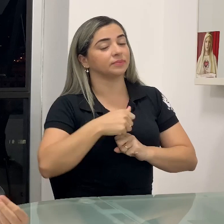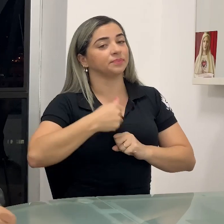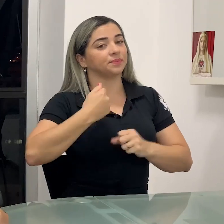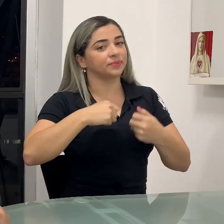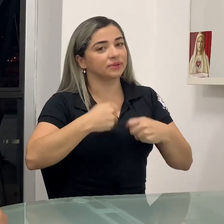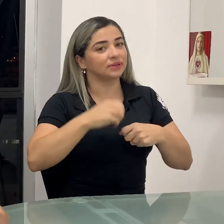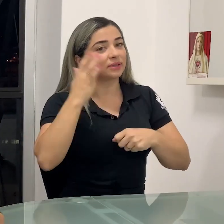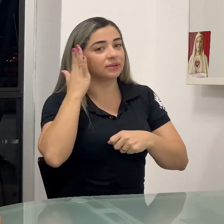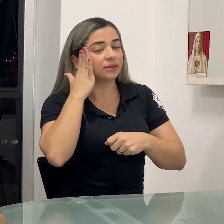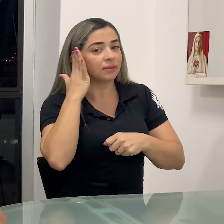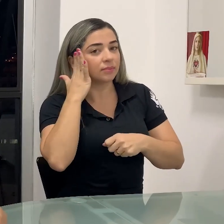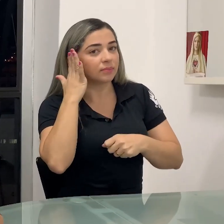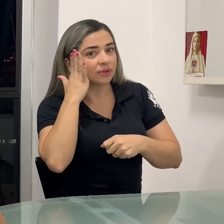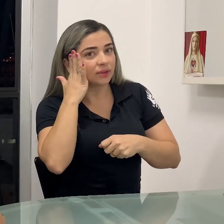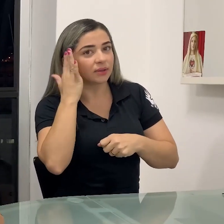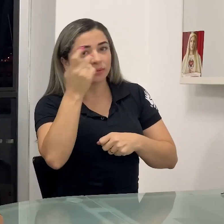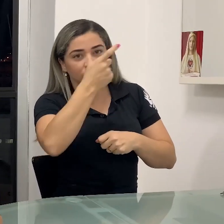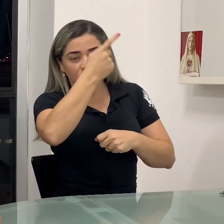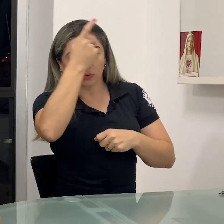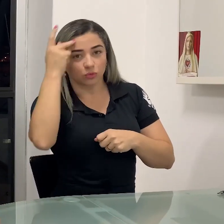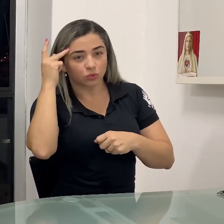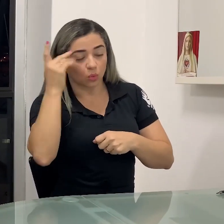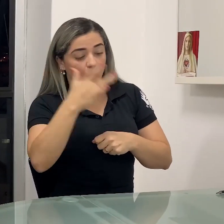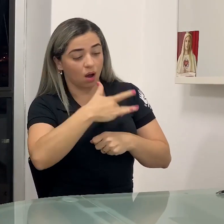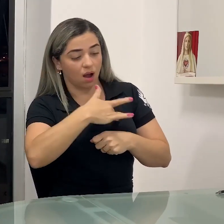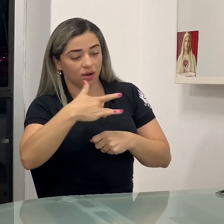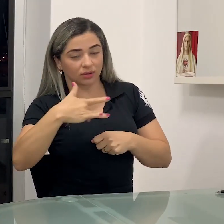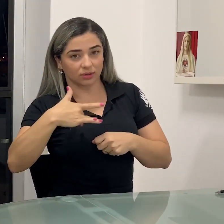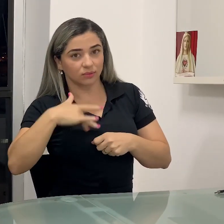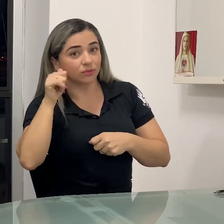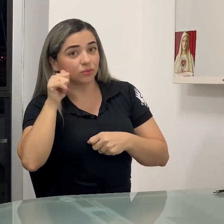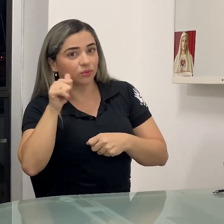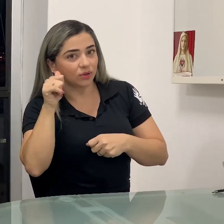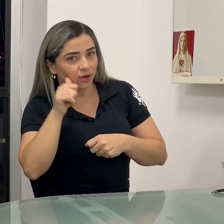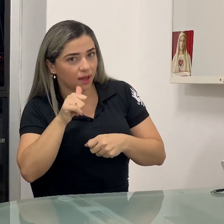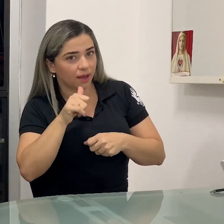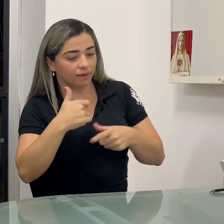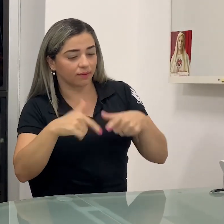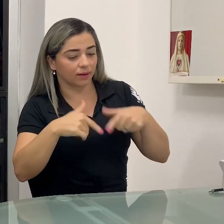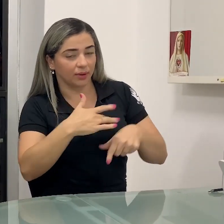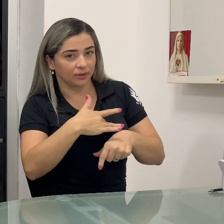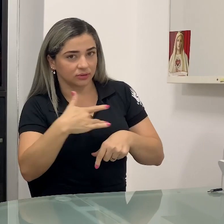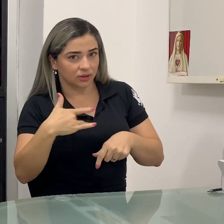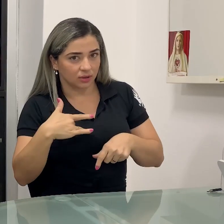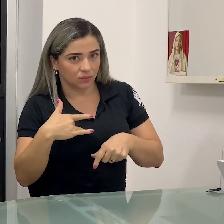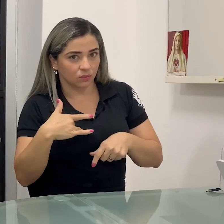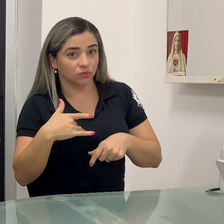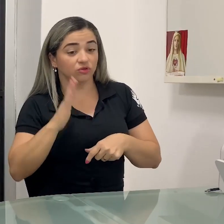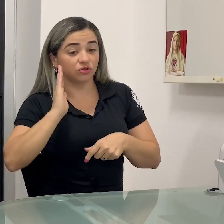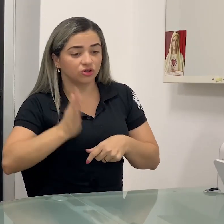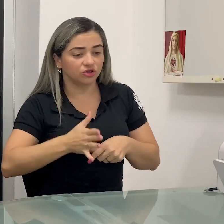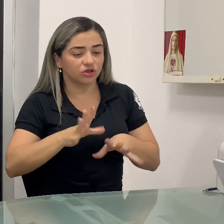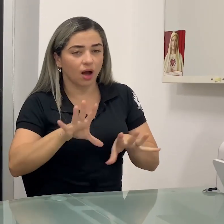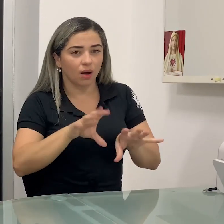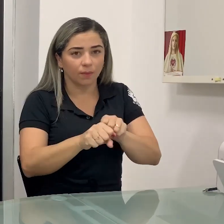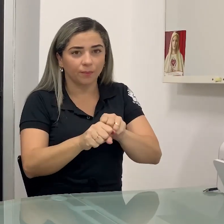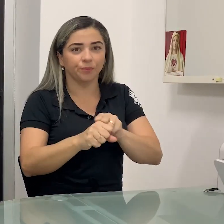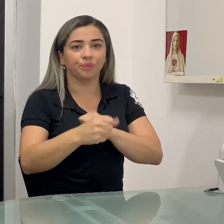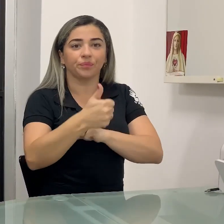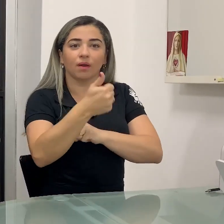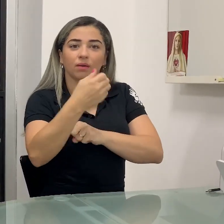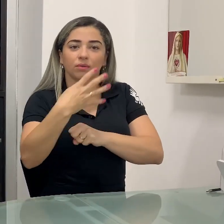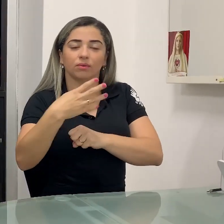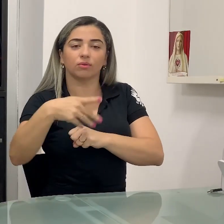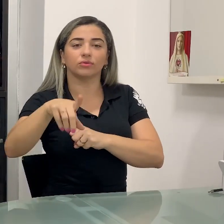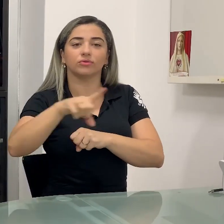pessoa, que é essa agente de saúde, já completou os 14 dias. Então completando os 14